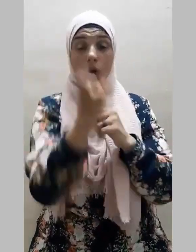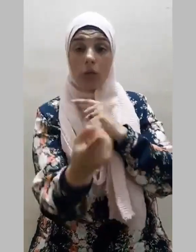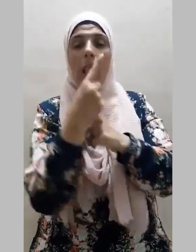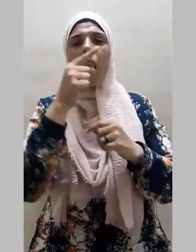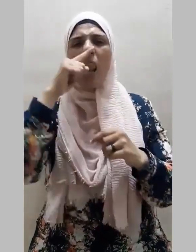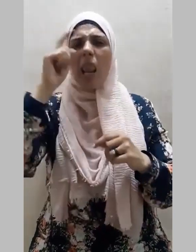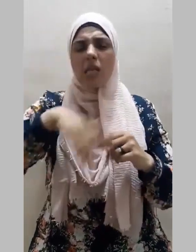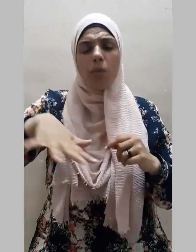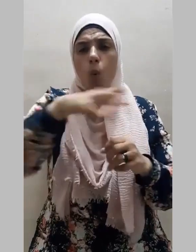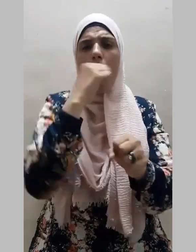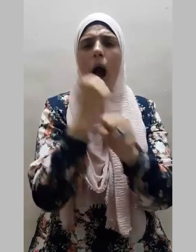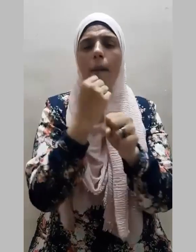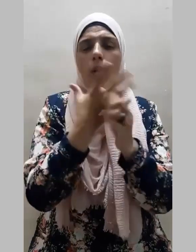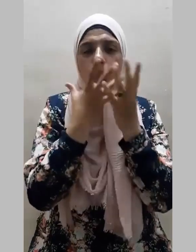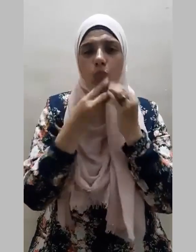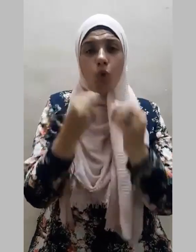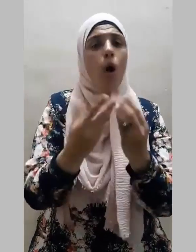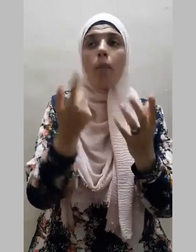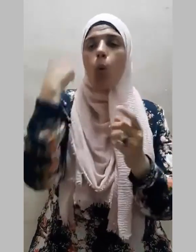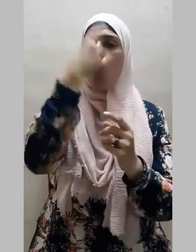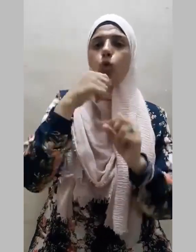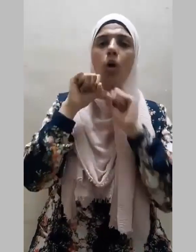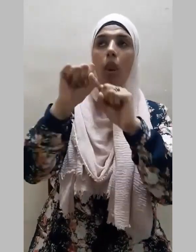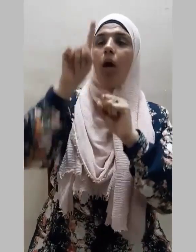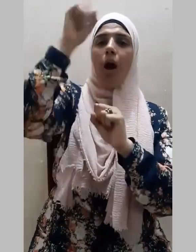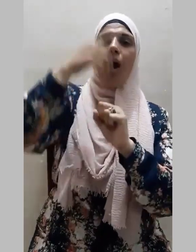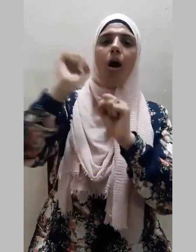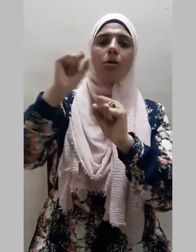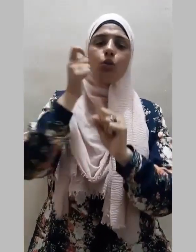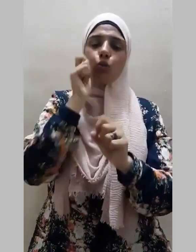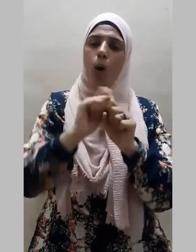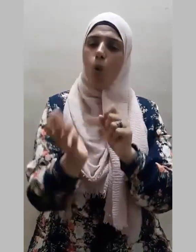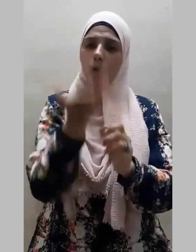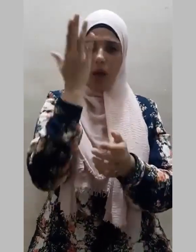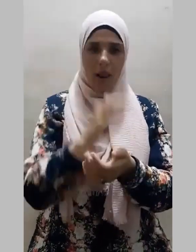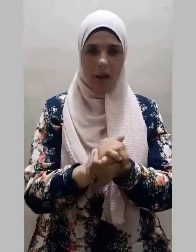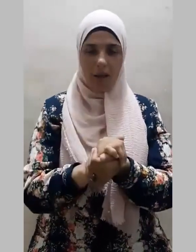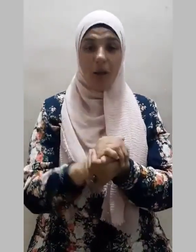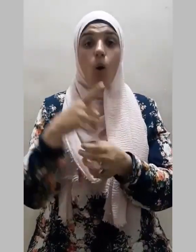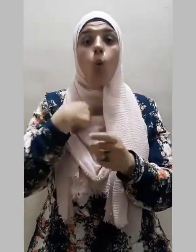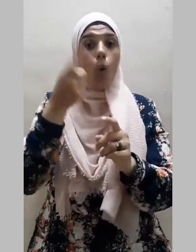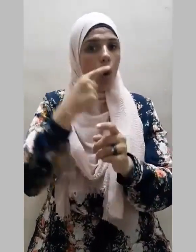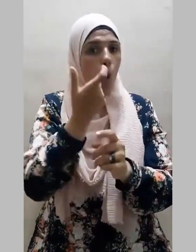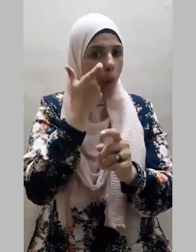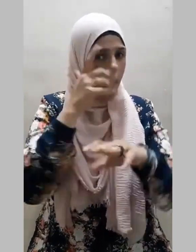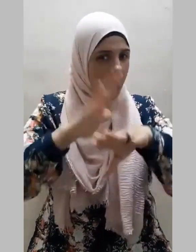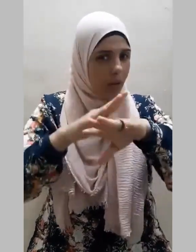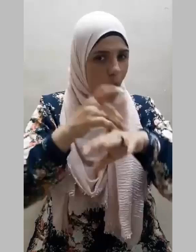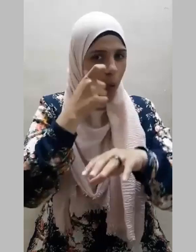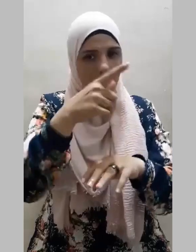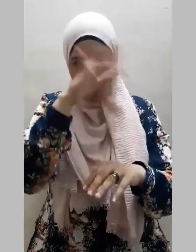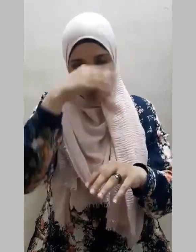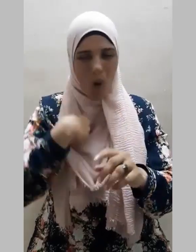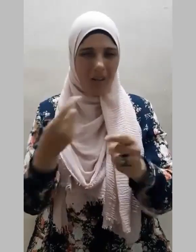بالعلم وجه الله عز وجل وأن يحمر من الرياء والسمعة